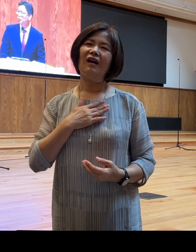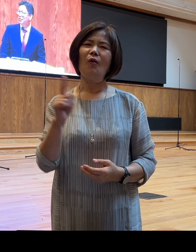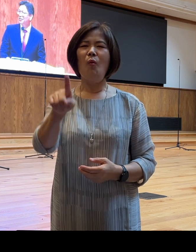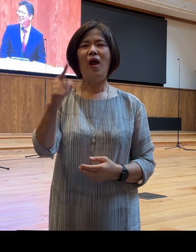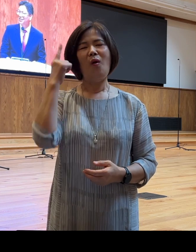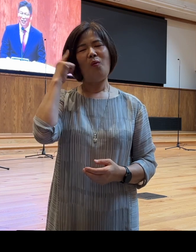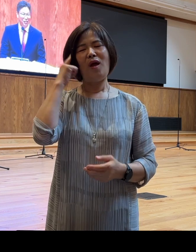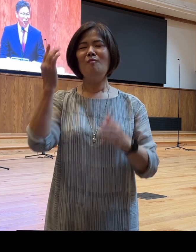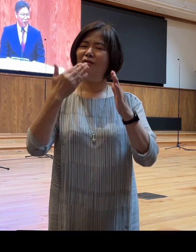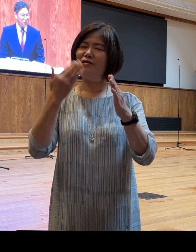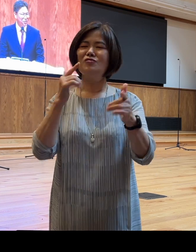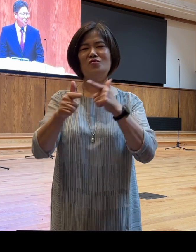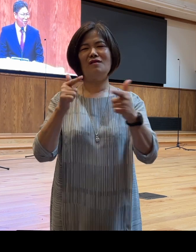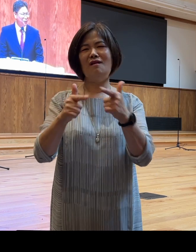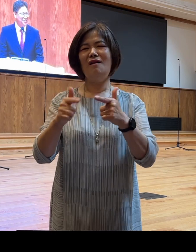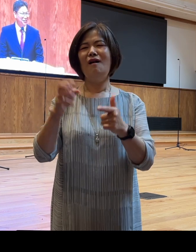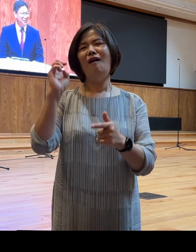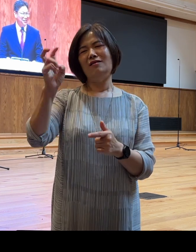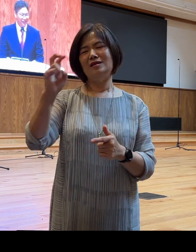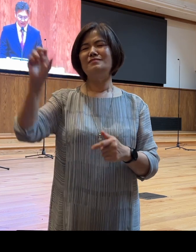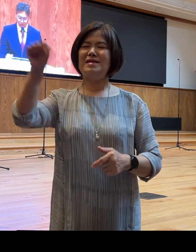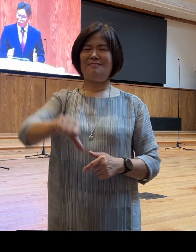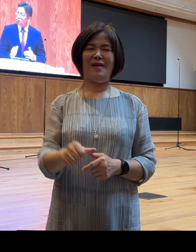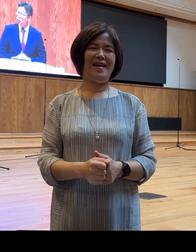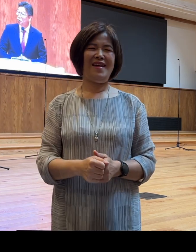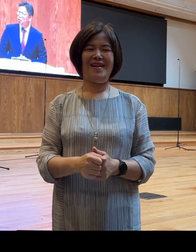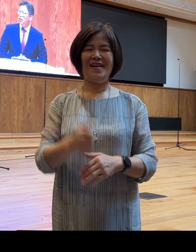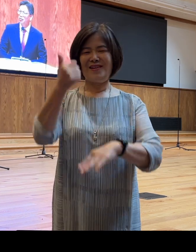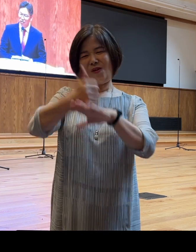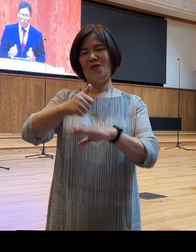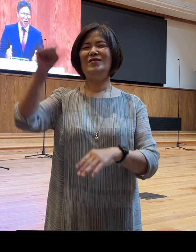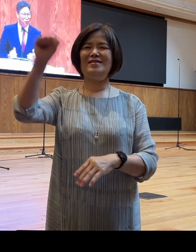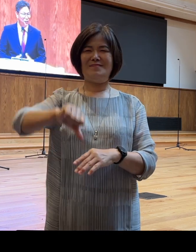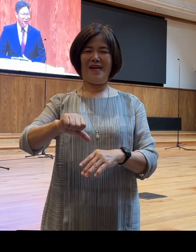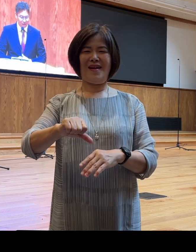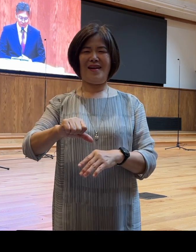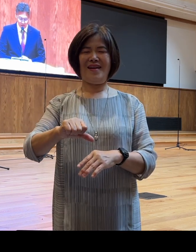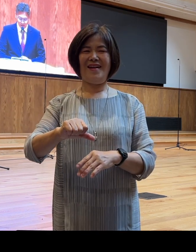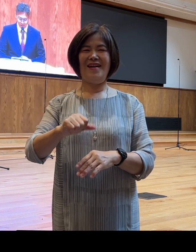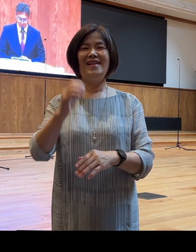어차피 실패할 것인데 이 연구결은 그걸 얘기하는 게 실패할 것이다 라는 걸 얘기하는 것이죠